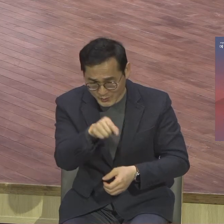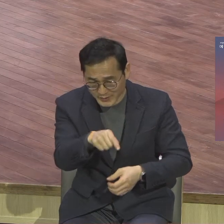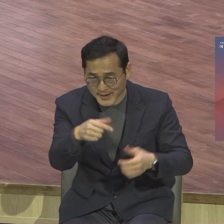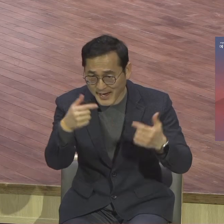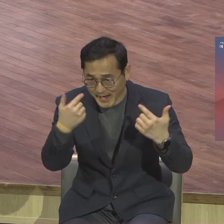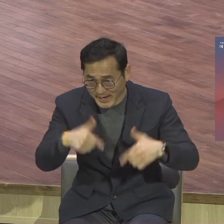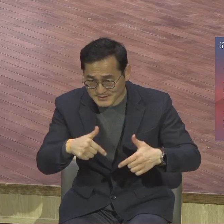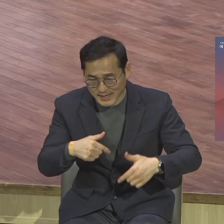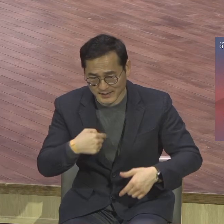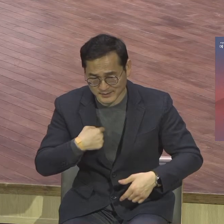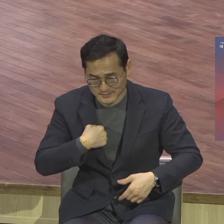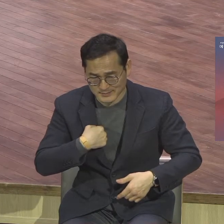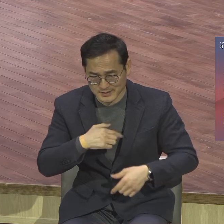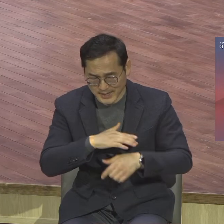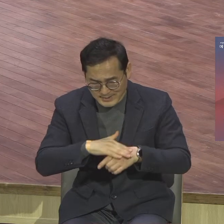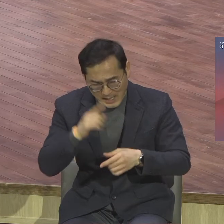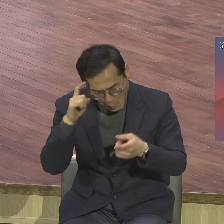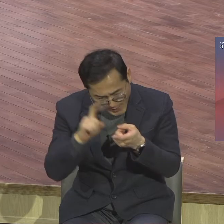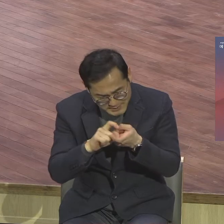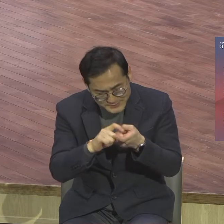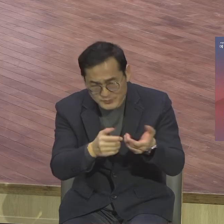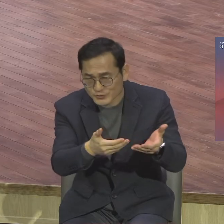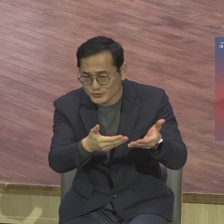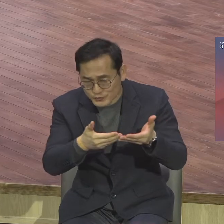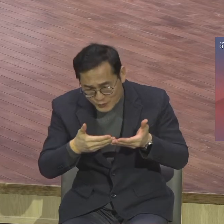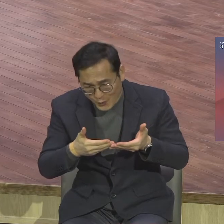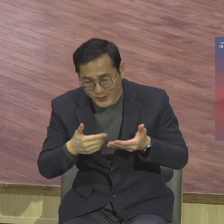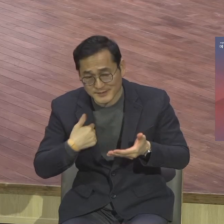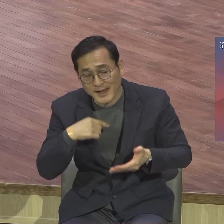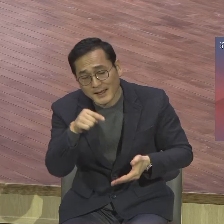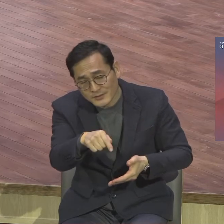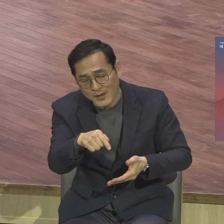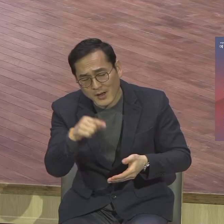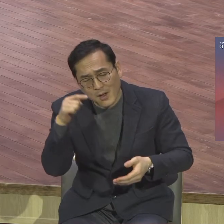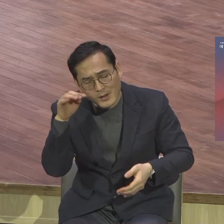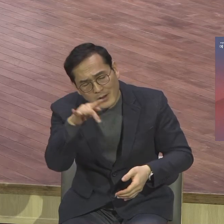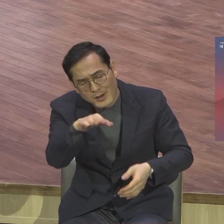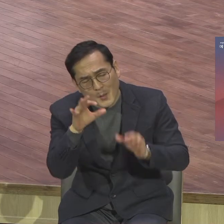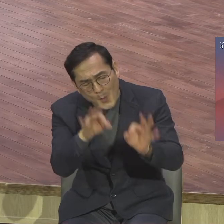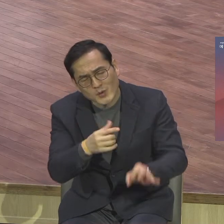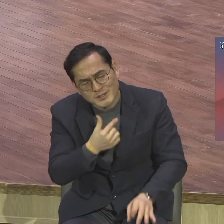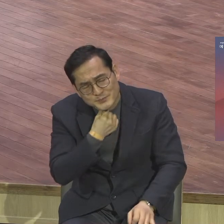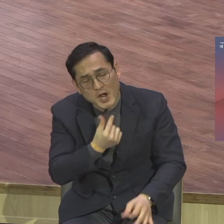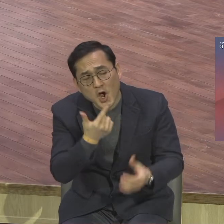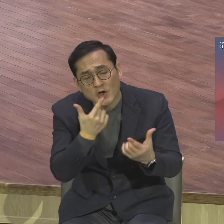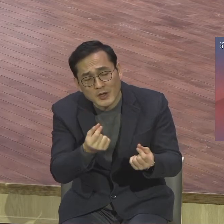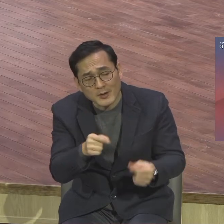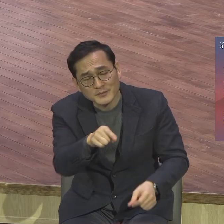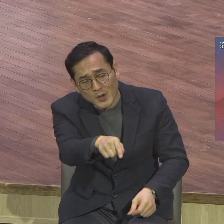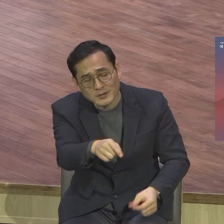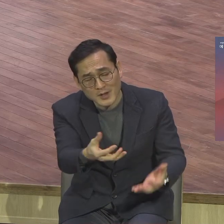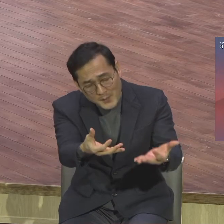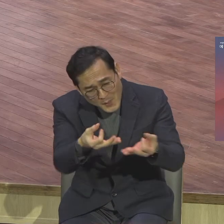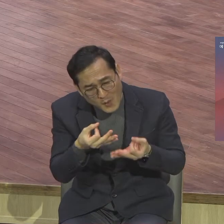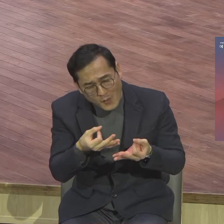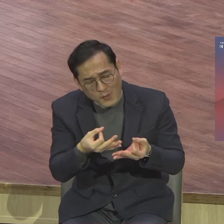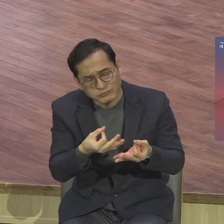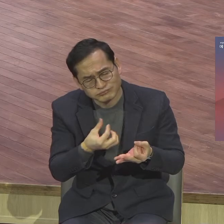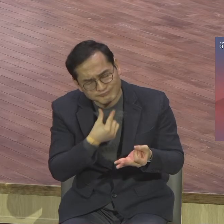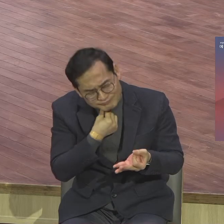우리를 잘 생각하여 우리가 너희를 간절히 보고자 함과 같이 너희도 우리를 간절히 보고자 한다